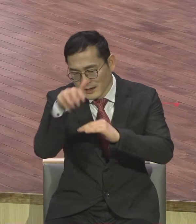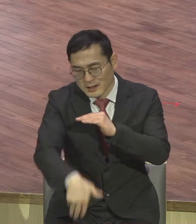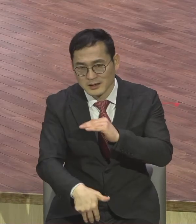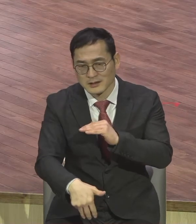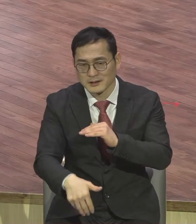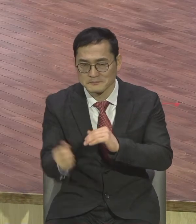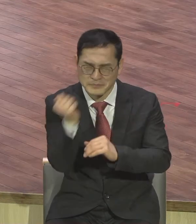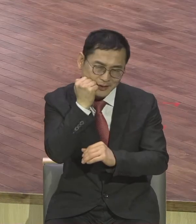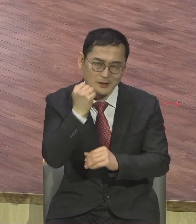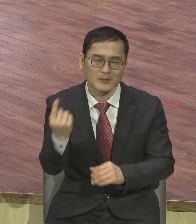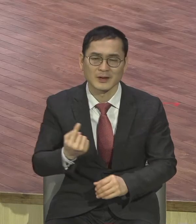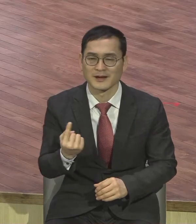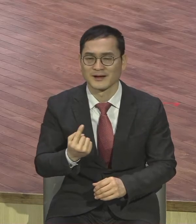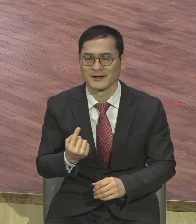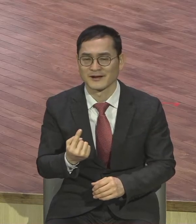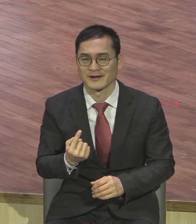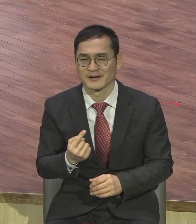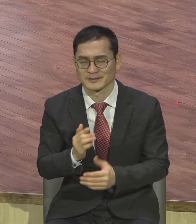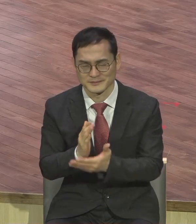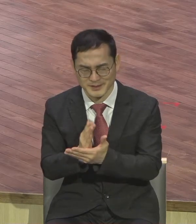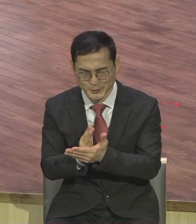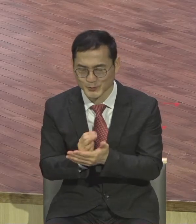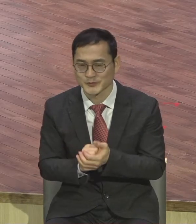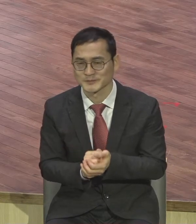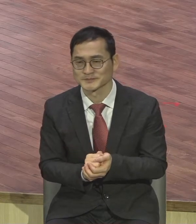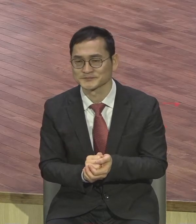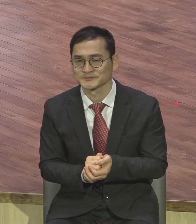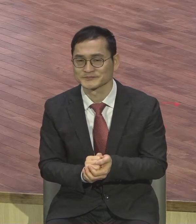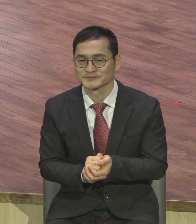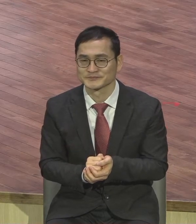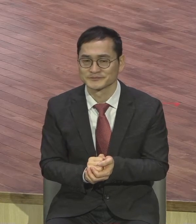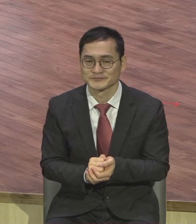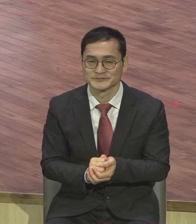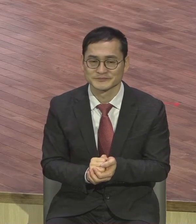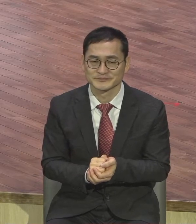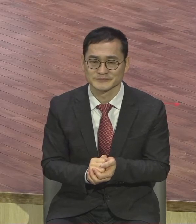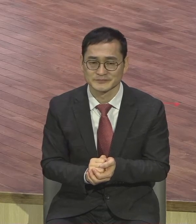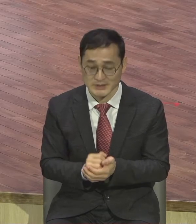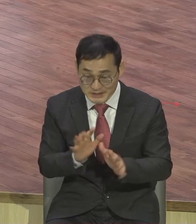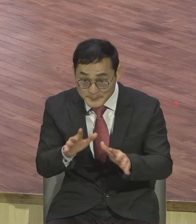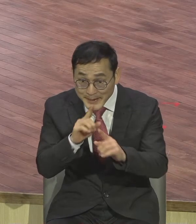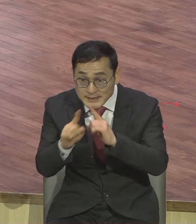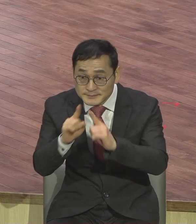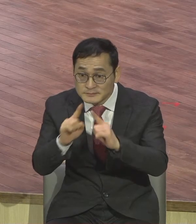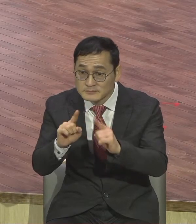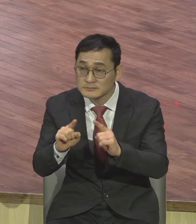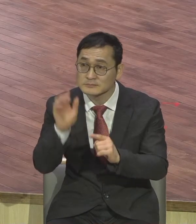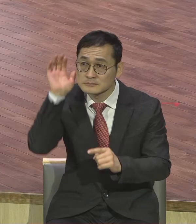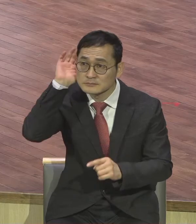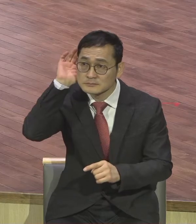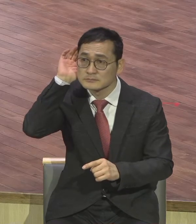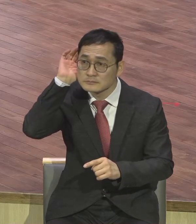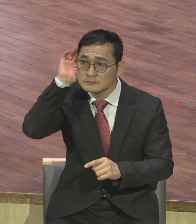그것이 다 바로 풍성한 하나님 말씀 창고 라니까요 내가 듣고 있는 게 말씀 창고요